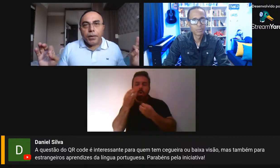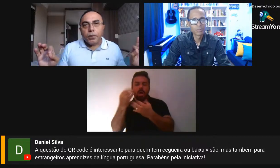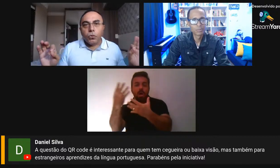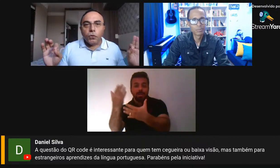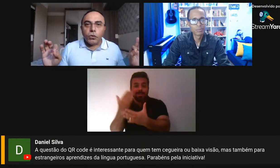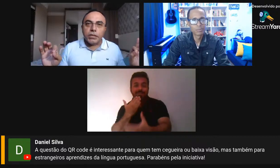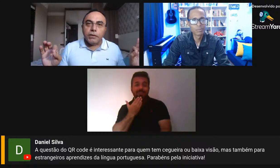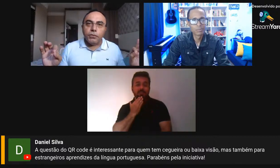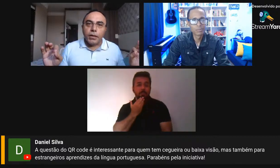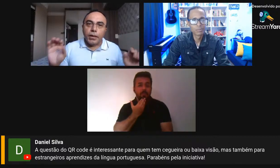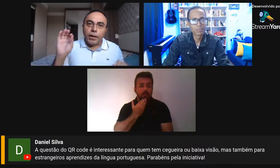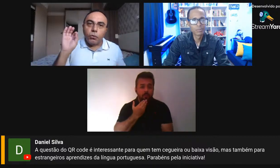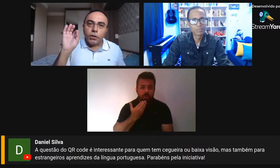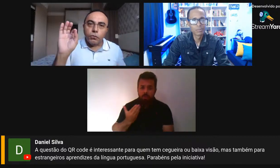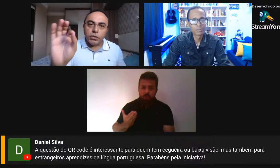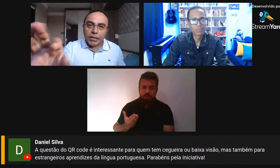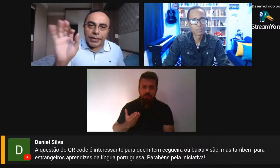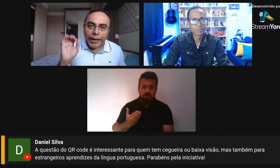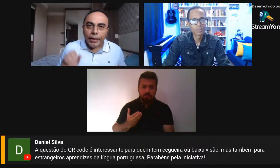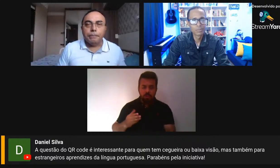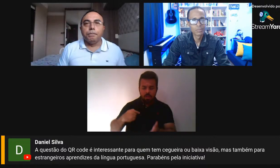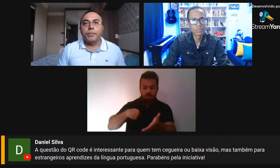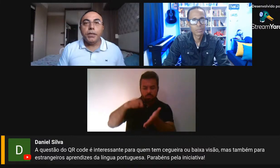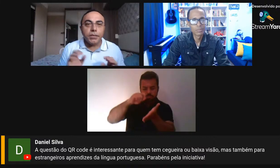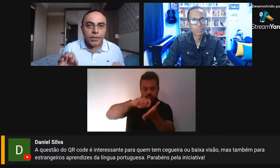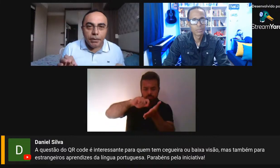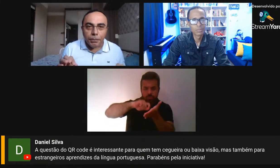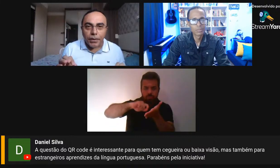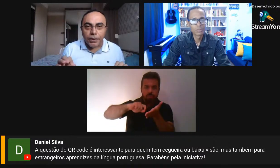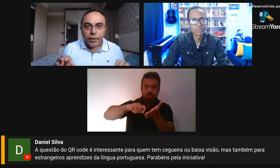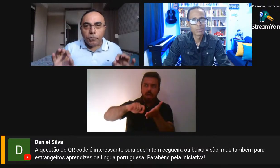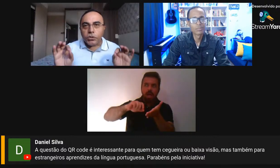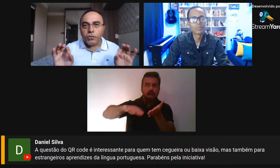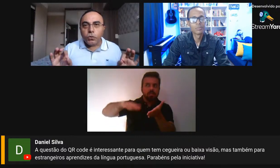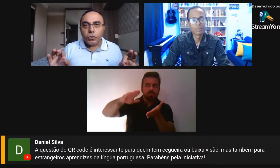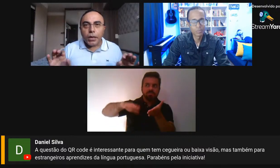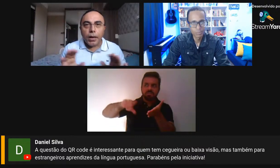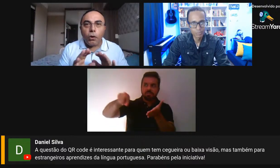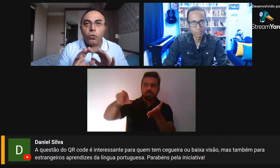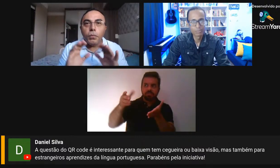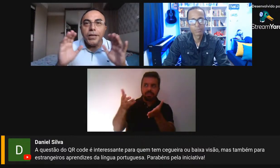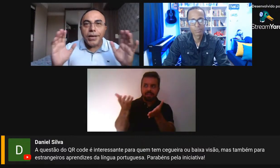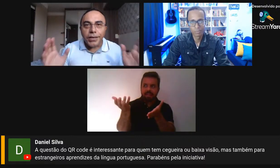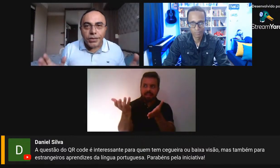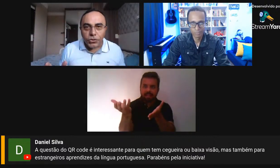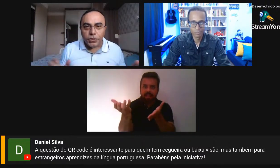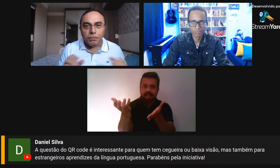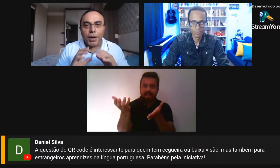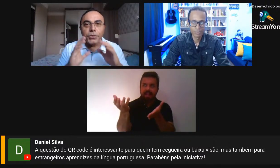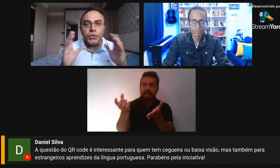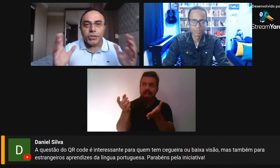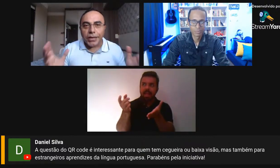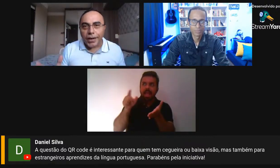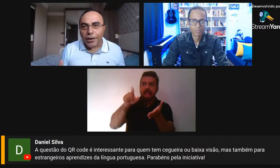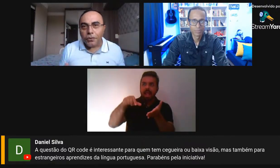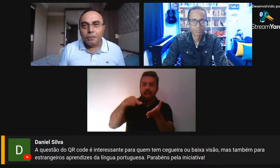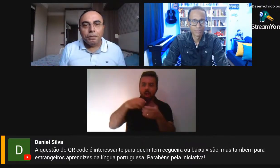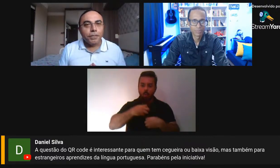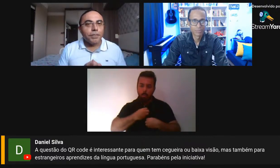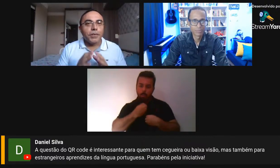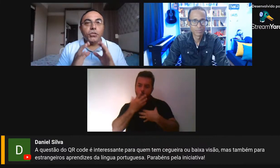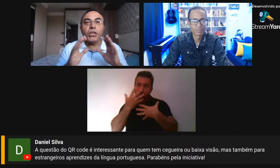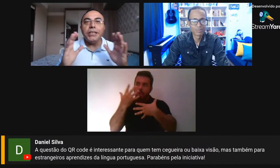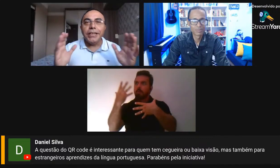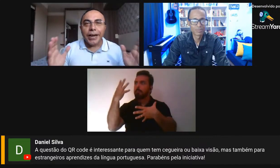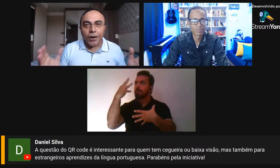sempre o que eu vou escrever é o que você quer, nem sempre você vai encontrar algo brilhante, magistral,